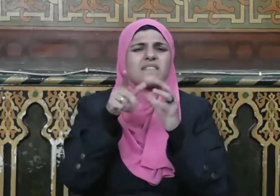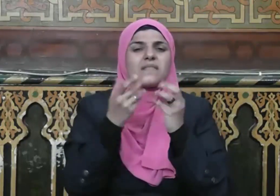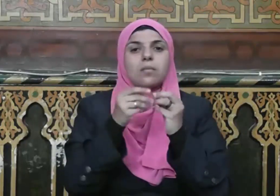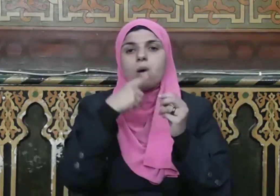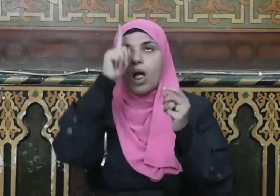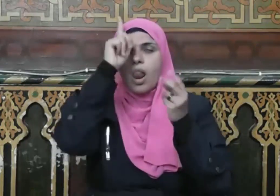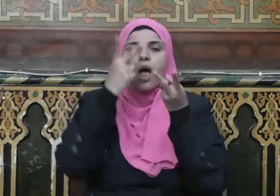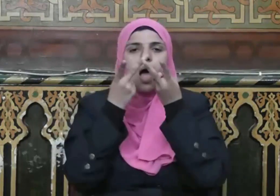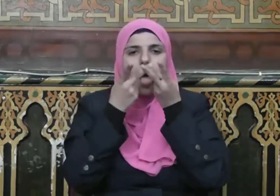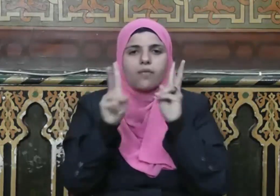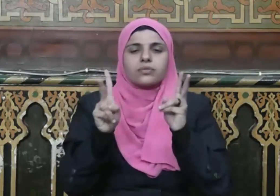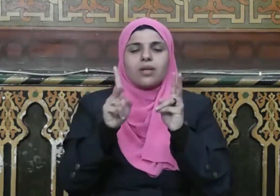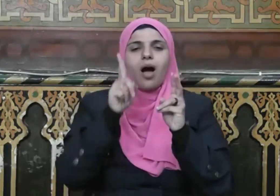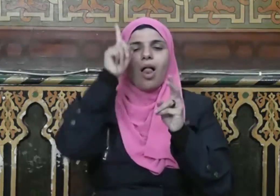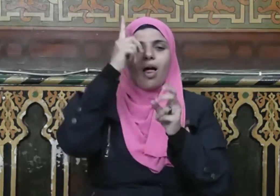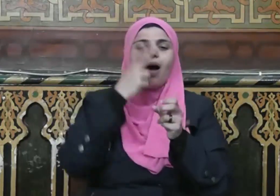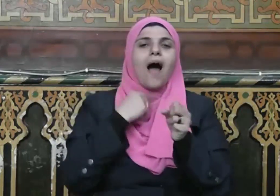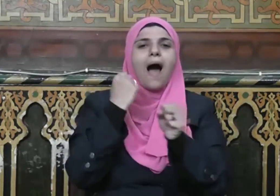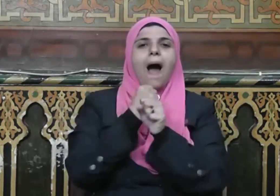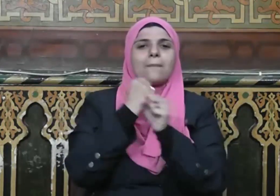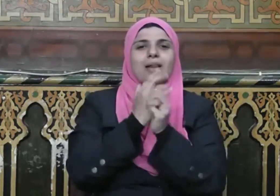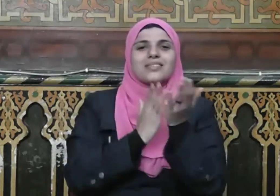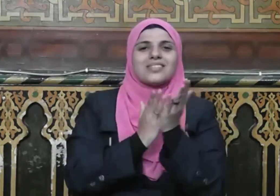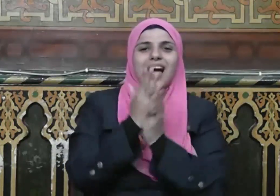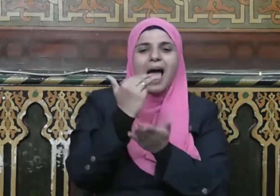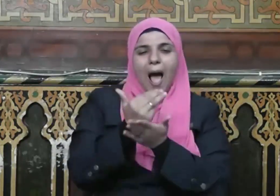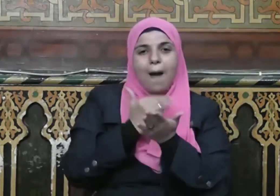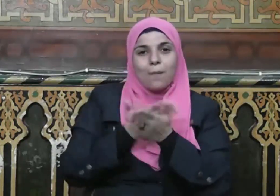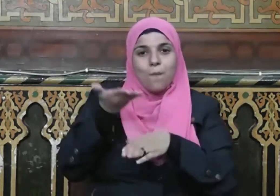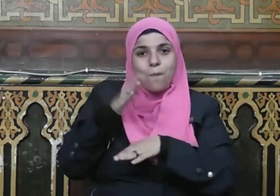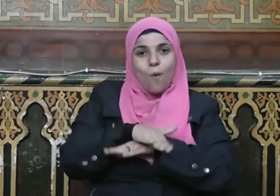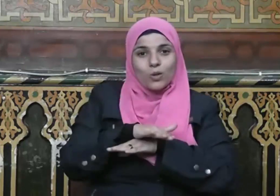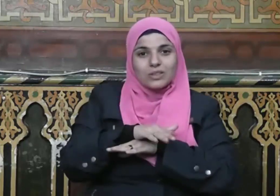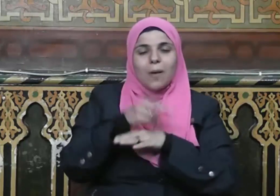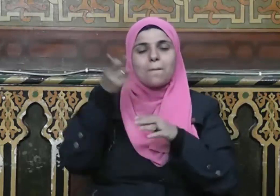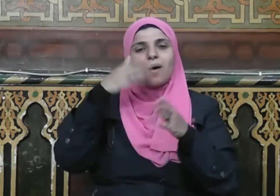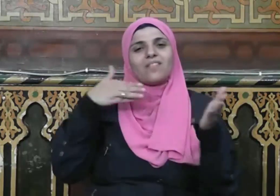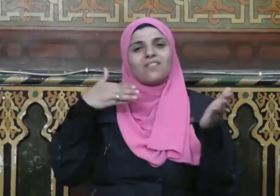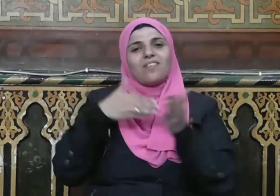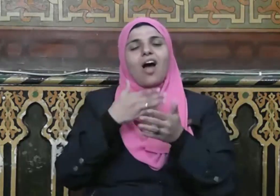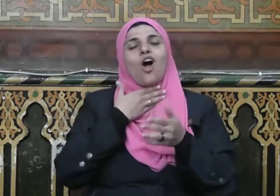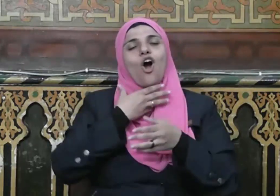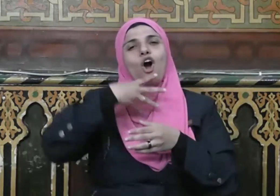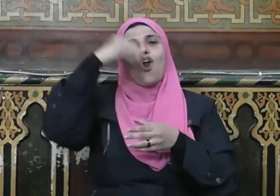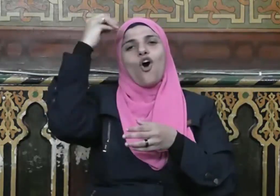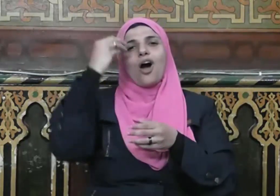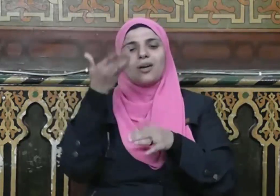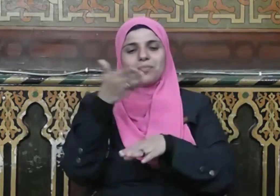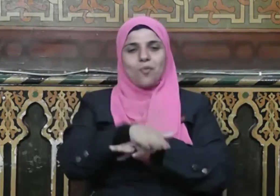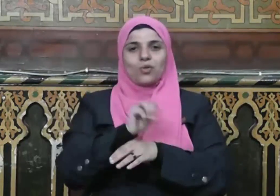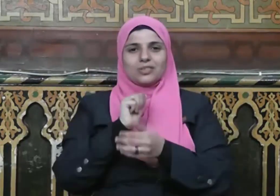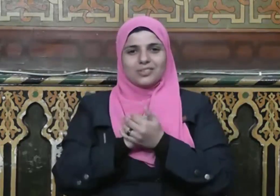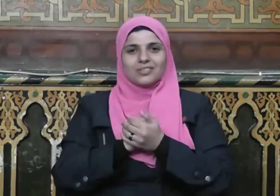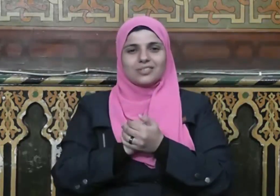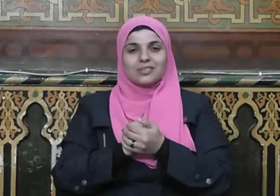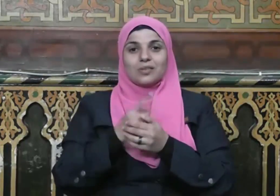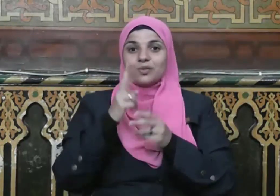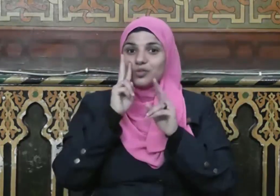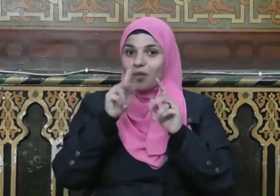الله له عملا صالحا قبل موته ثم يقبضه عليه فالعبرة في الأعمال